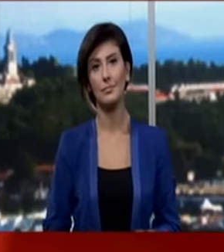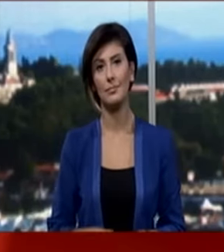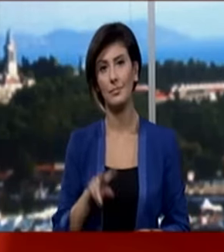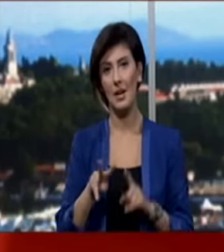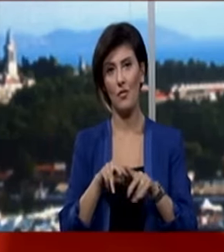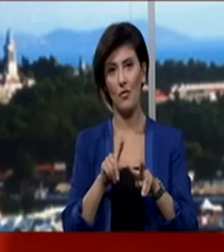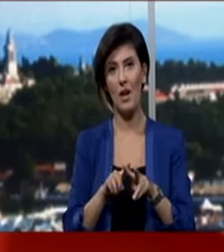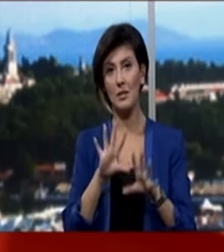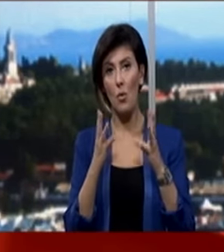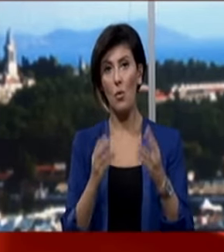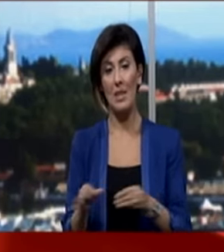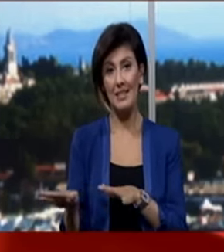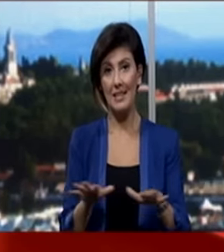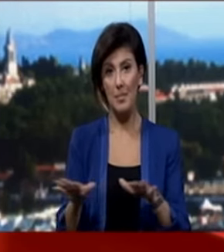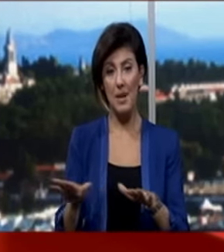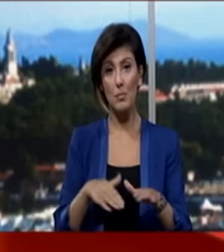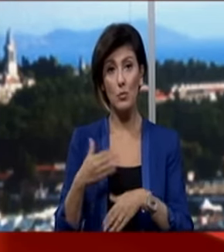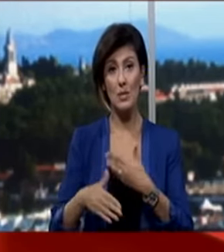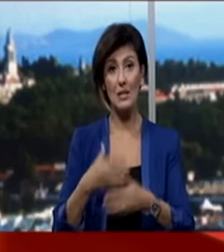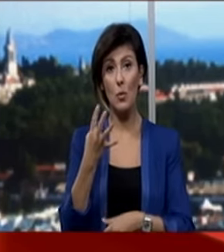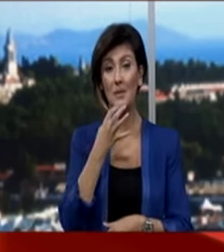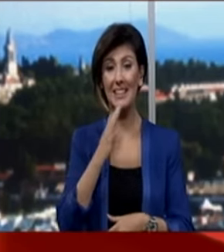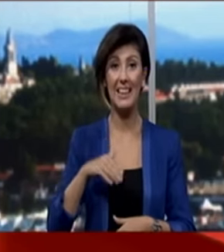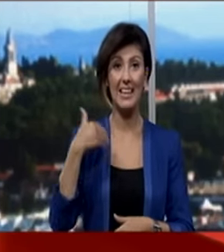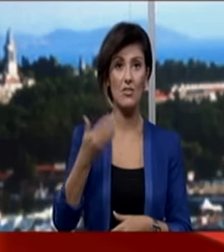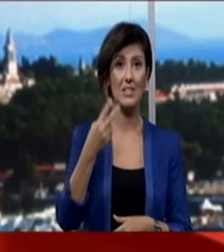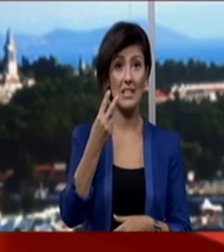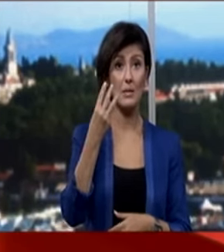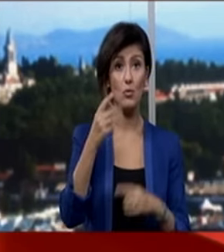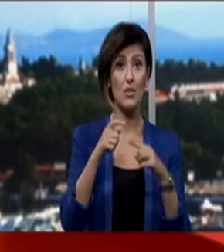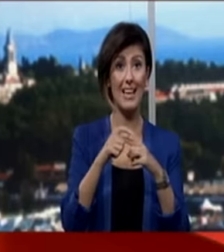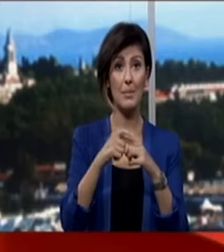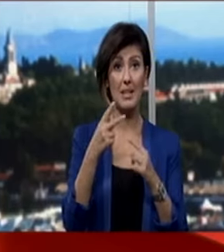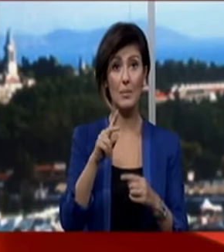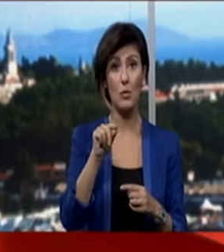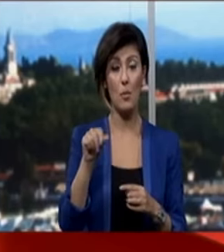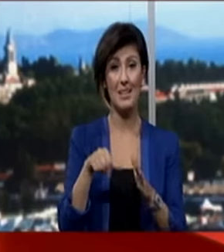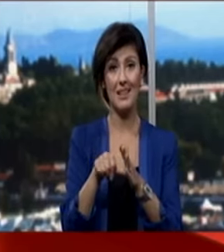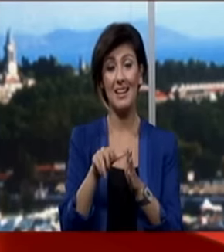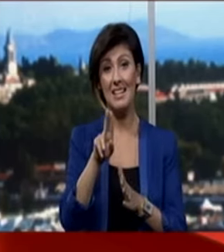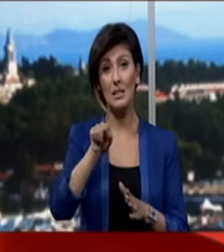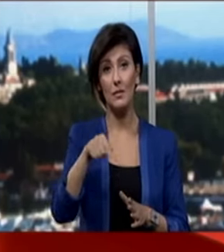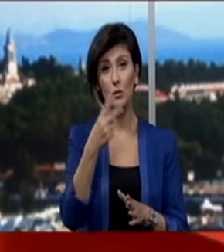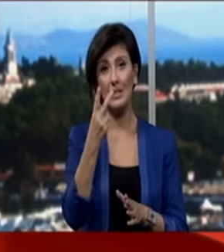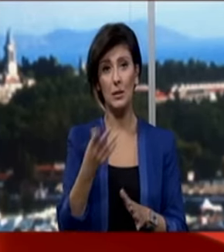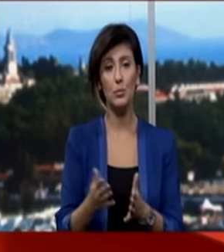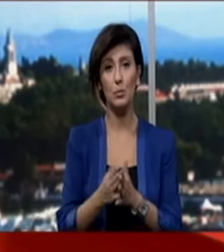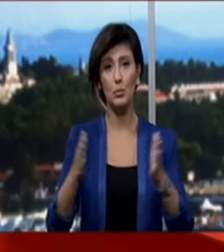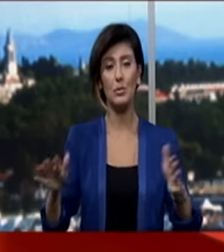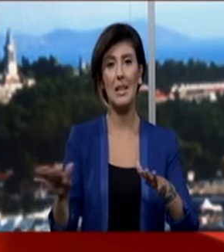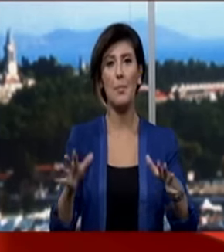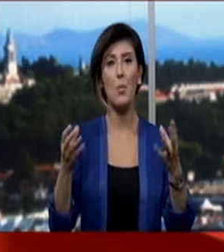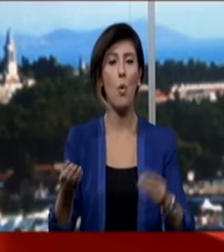Van'da meydana gelen depremin üzerinden dört yılı geçti. 23 Ekim 2011 tarihinde 7,2